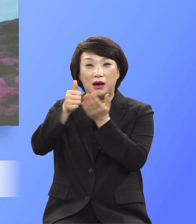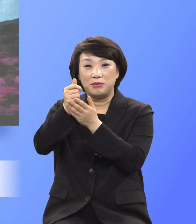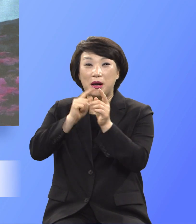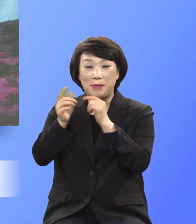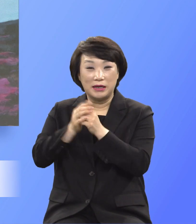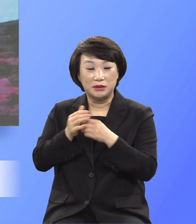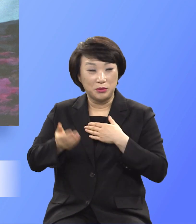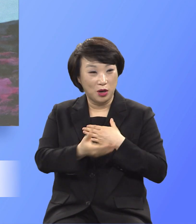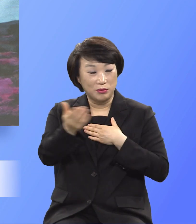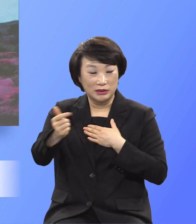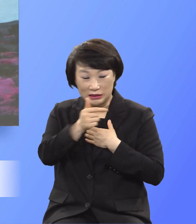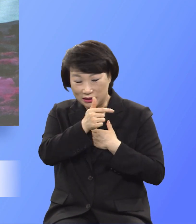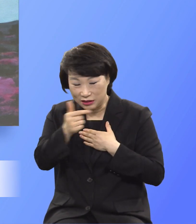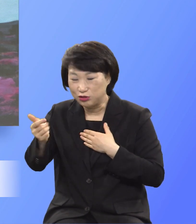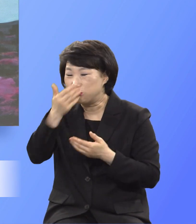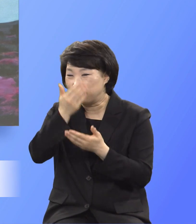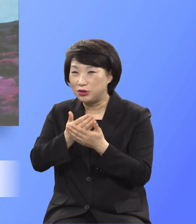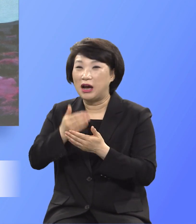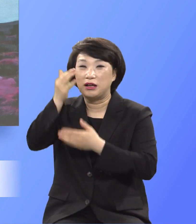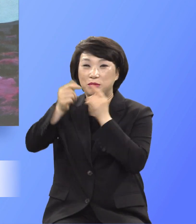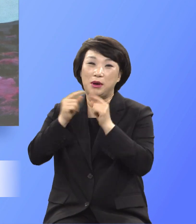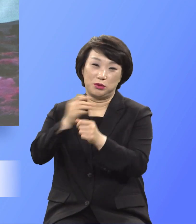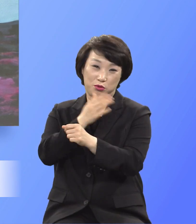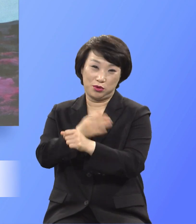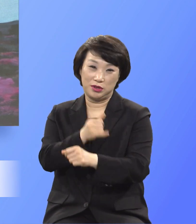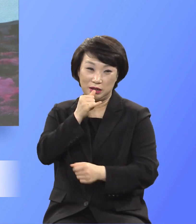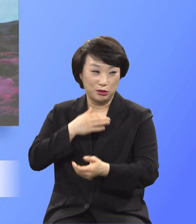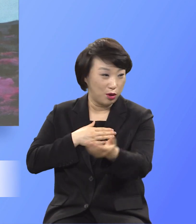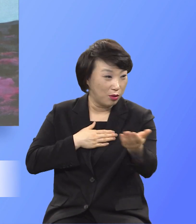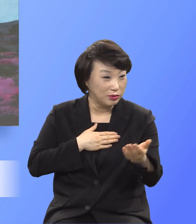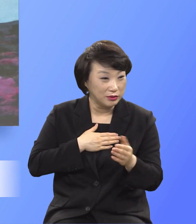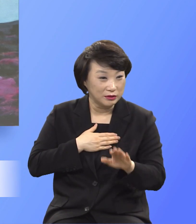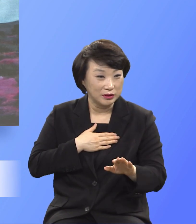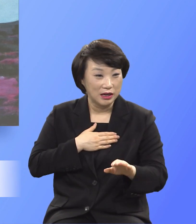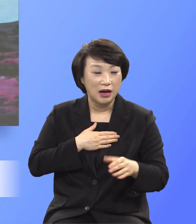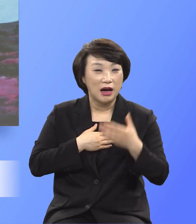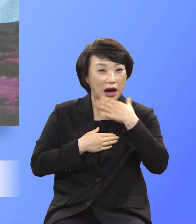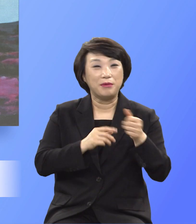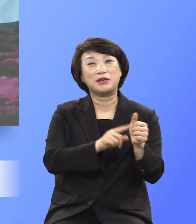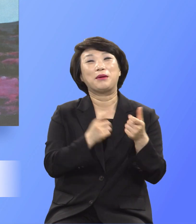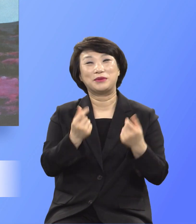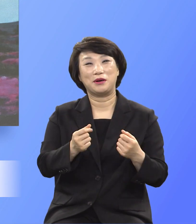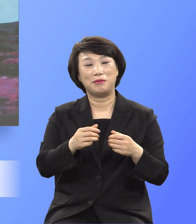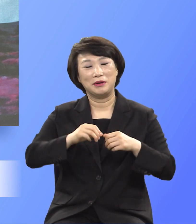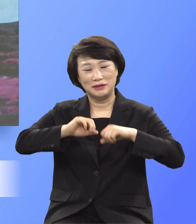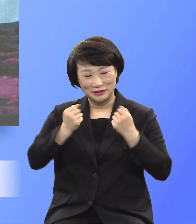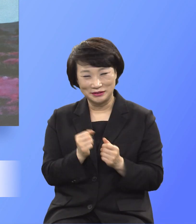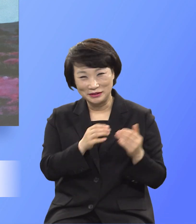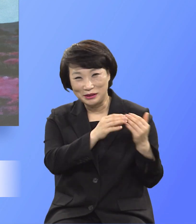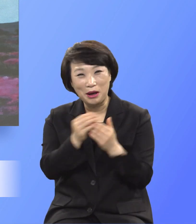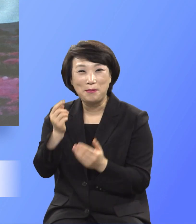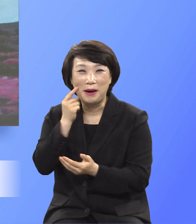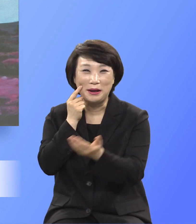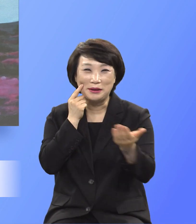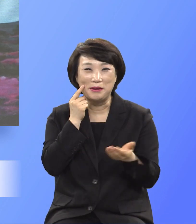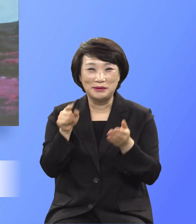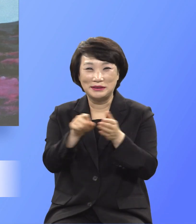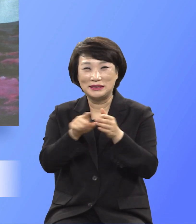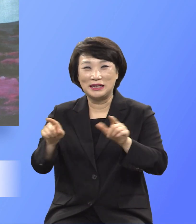위대한 말씀의 권세 앞에 그 정도로 압도당한다면 여러분의 신앙생활은 승리자와